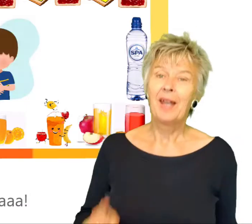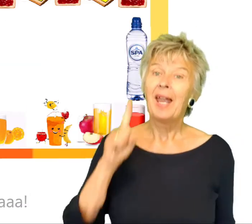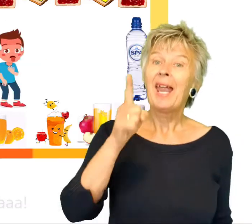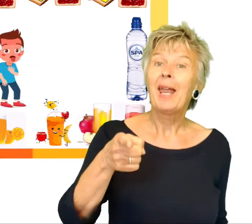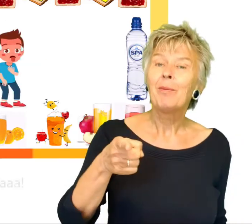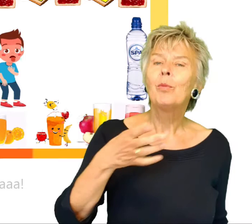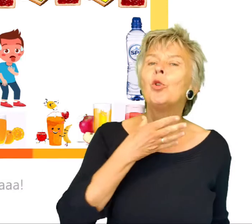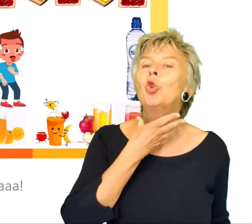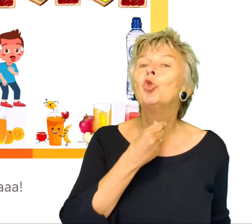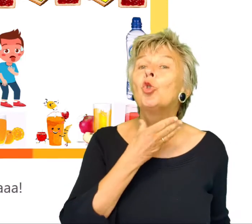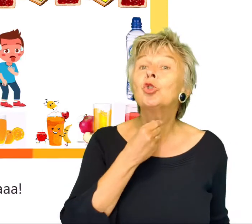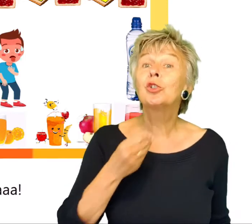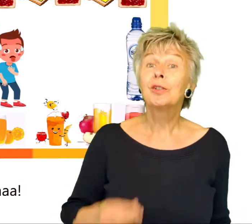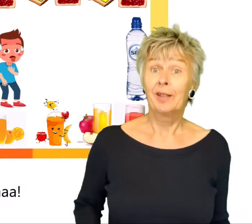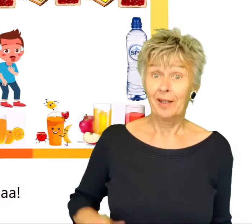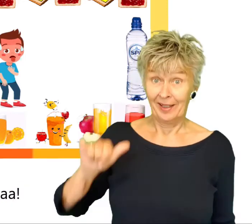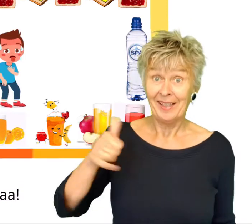Heb je dorst? Ja.